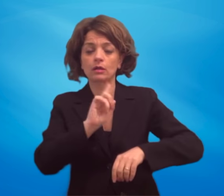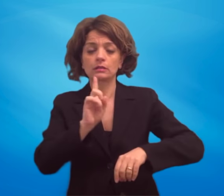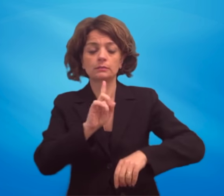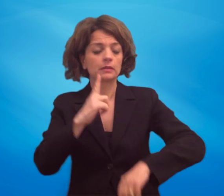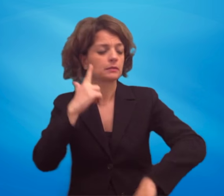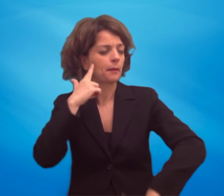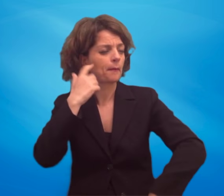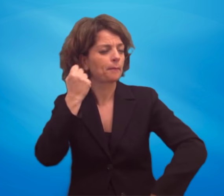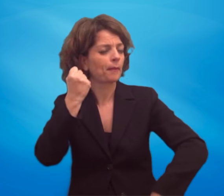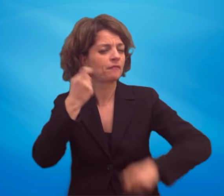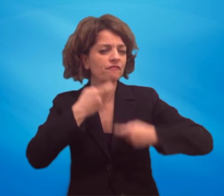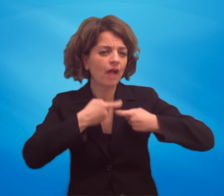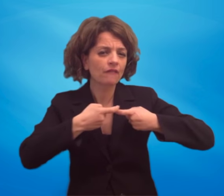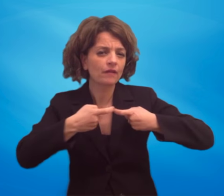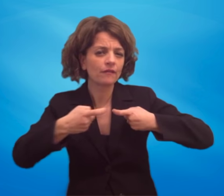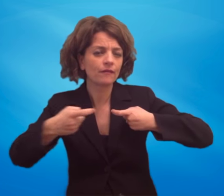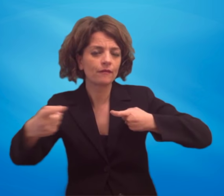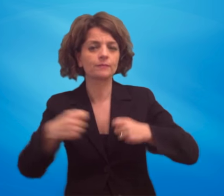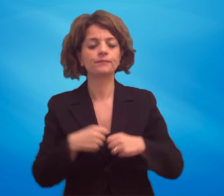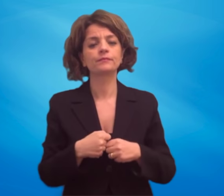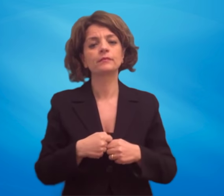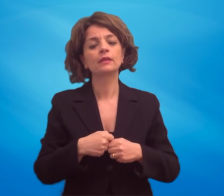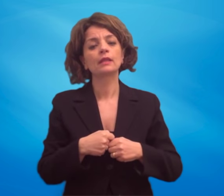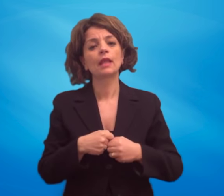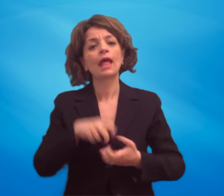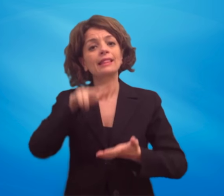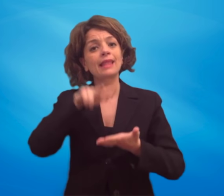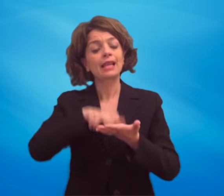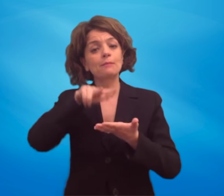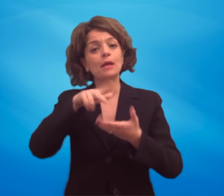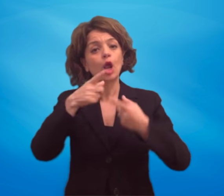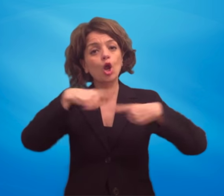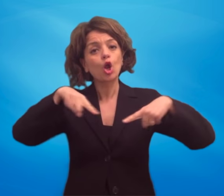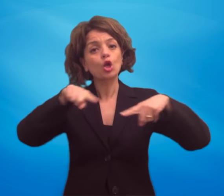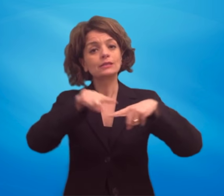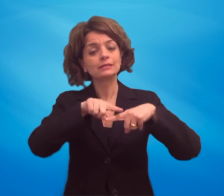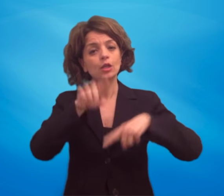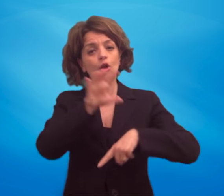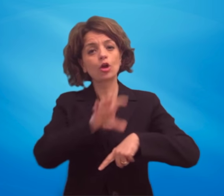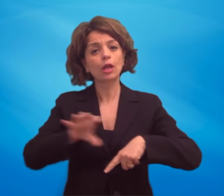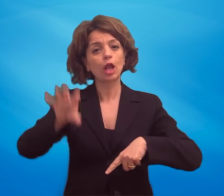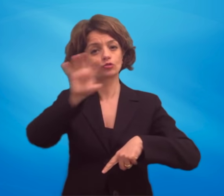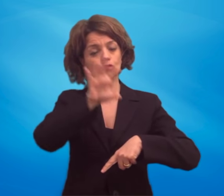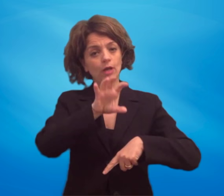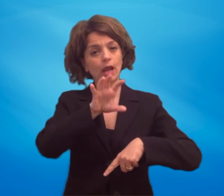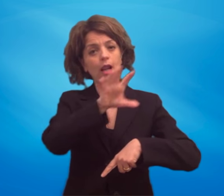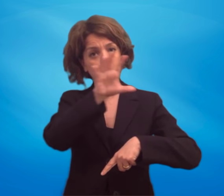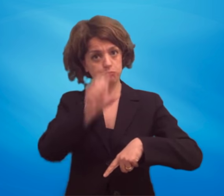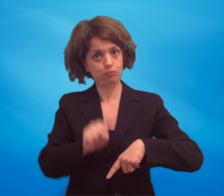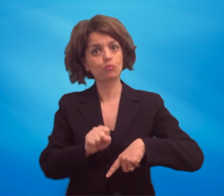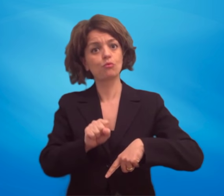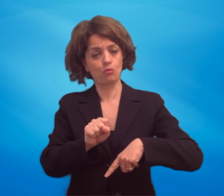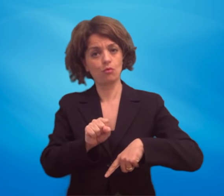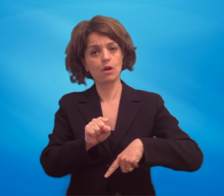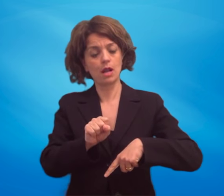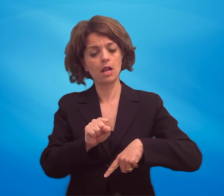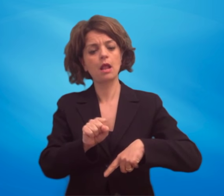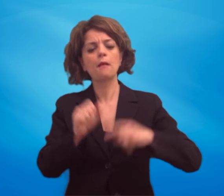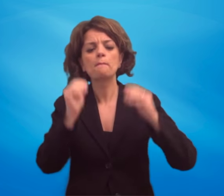Nella delibera del Consiglio regionale Puglia si elencano le altre motivazioni riguardanti la richiesta di commissariamento.